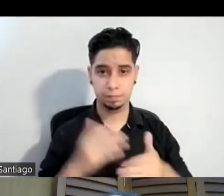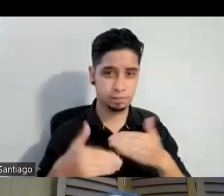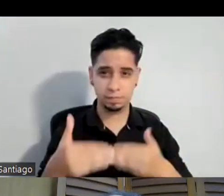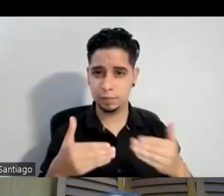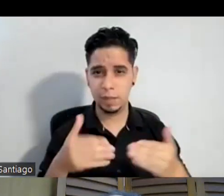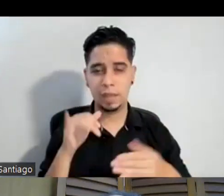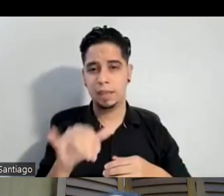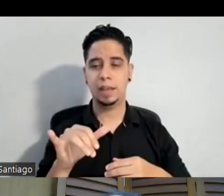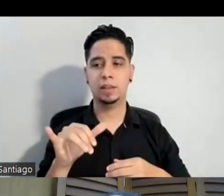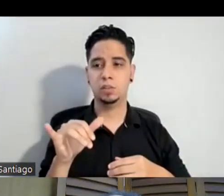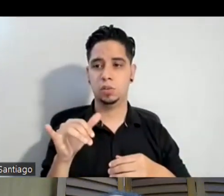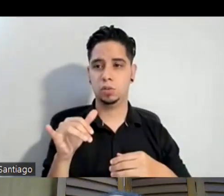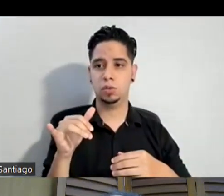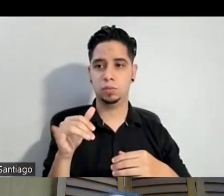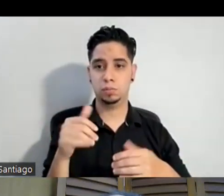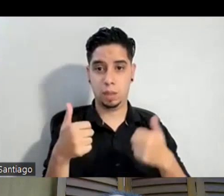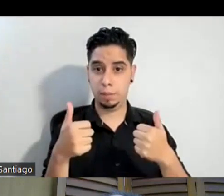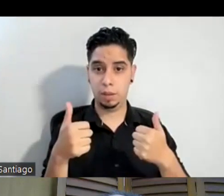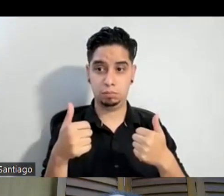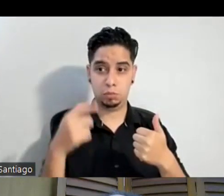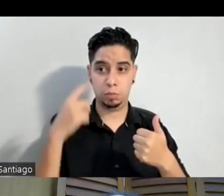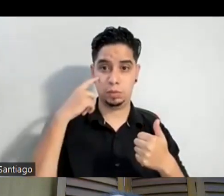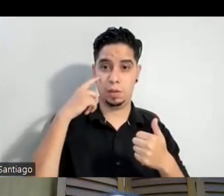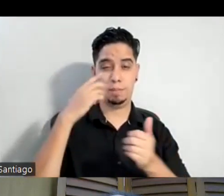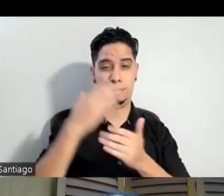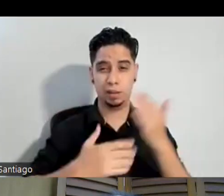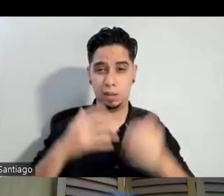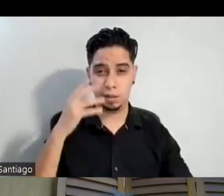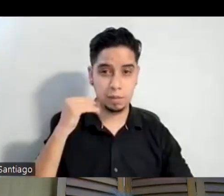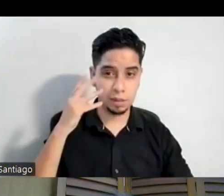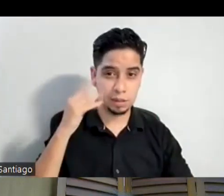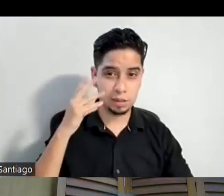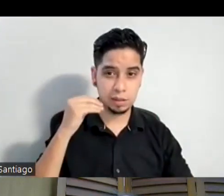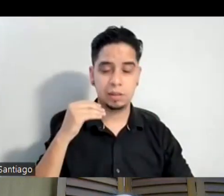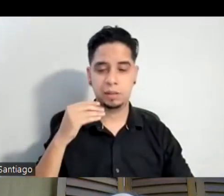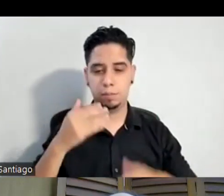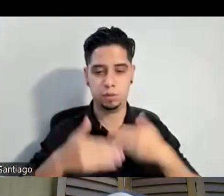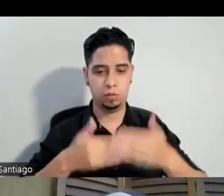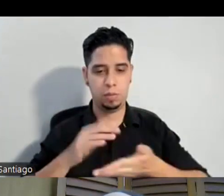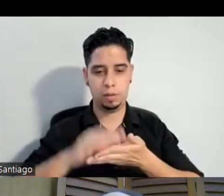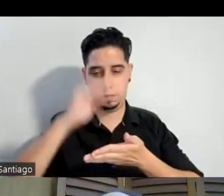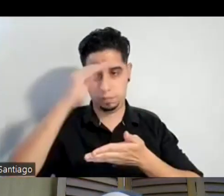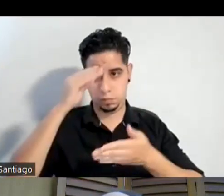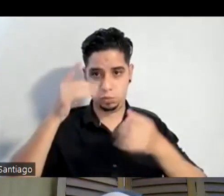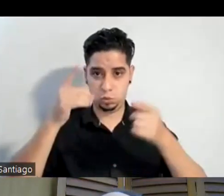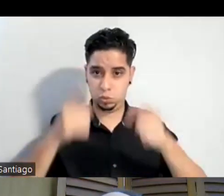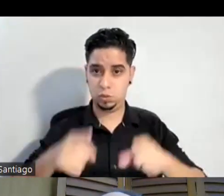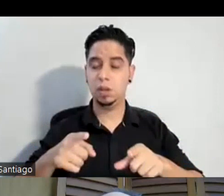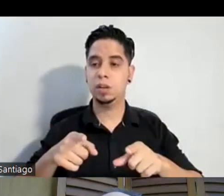ellos ellos también para ellos entiendo que es parte de la experiencia no es el proceso de aprendizaje se da a otro nivel y es lo que provoca